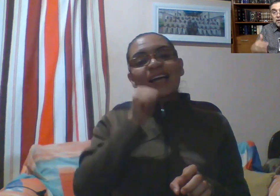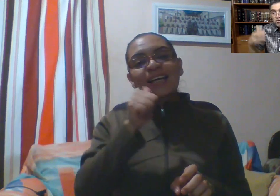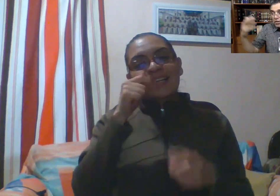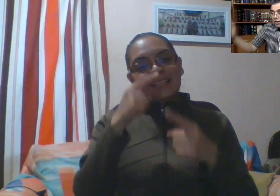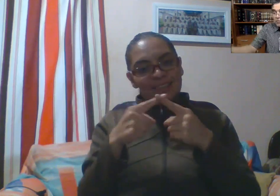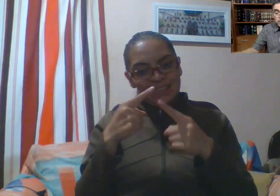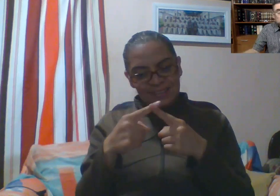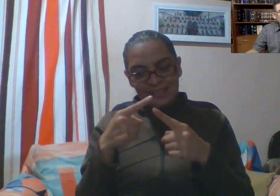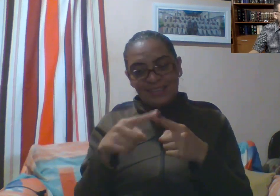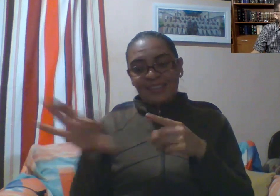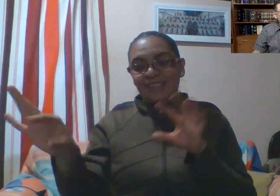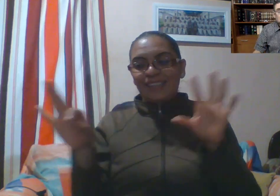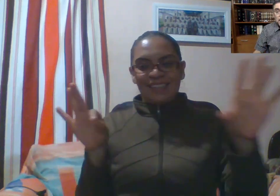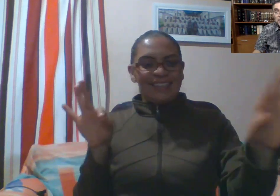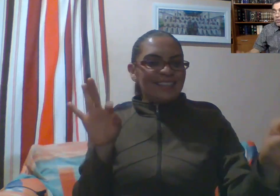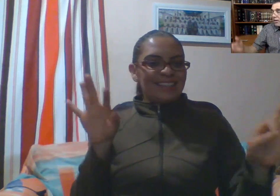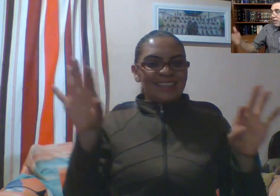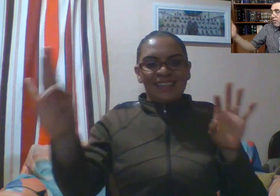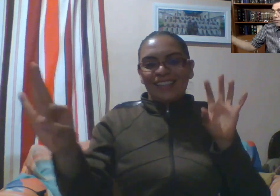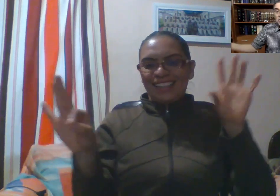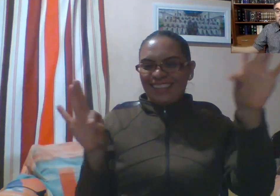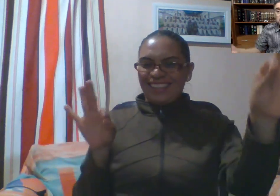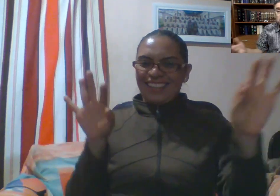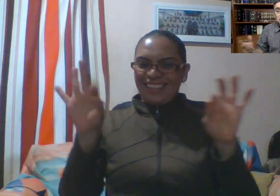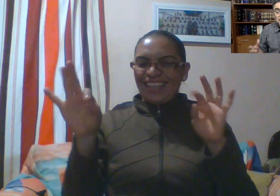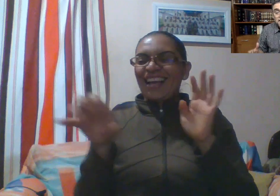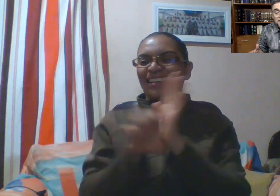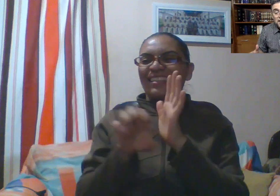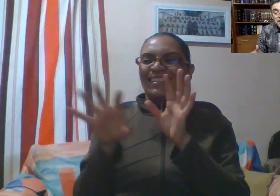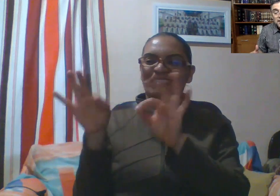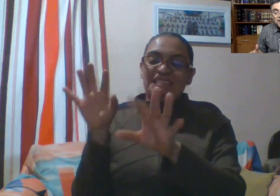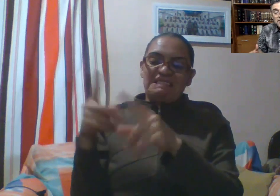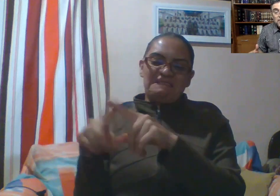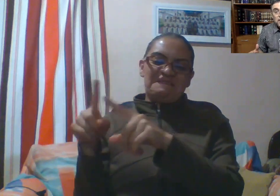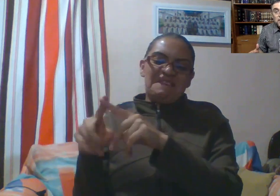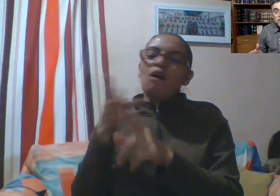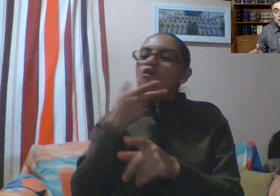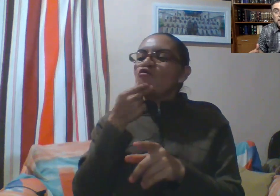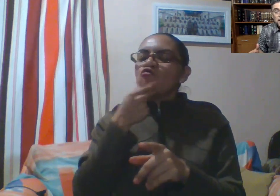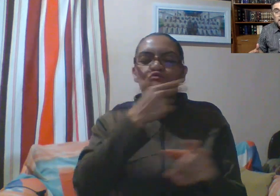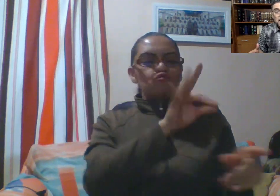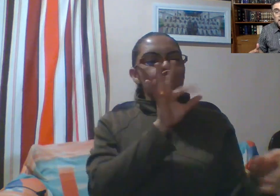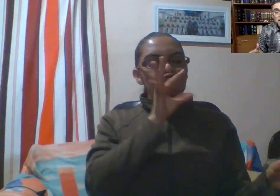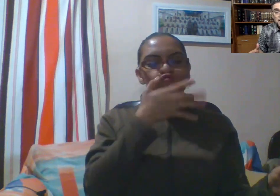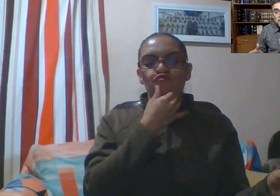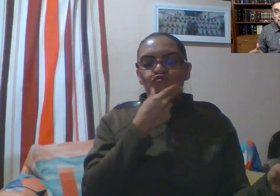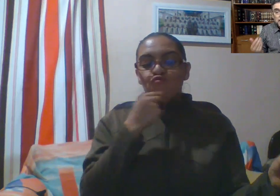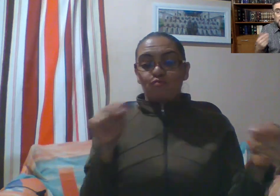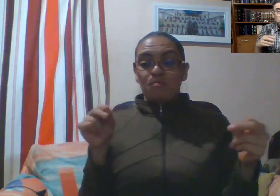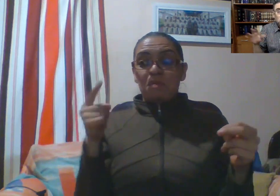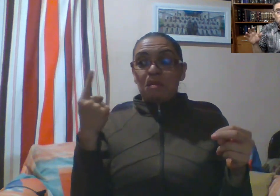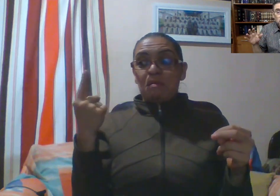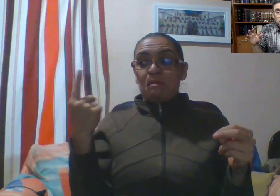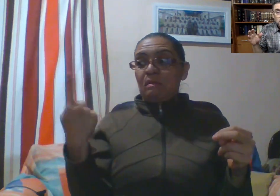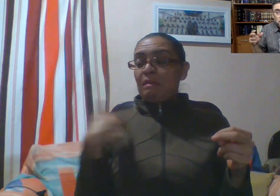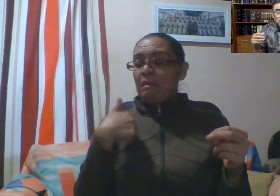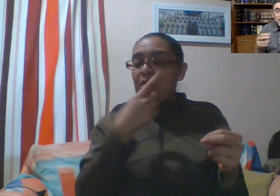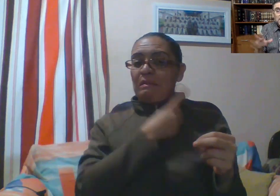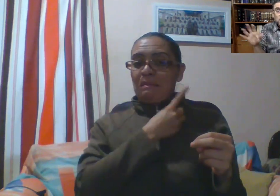escogiendo a Pepe Luis y a Marco y a Julio y etcétera, etcétera. Y finalmente me quedo solo, o te quedas solo.